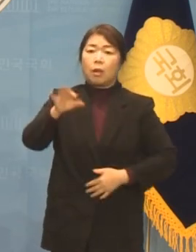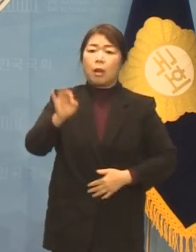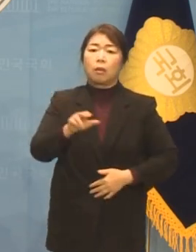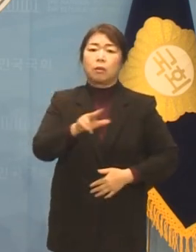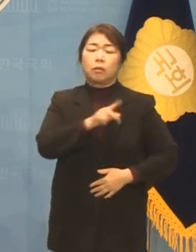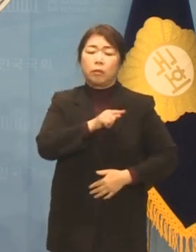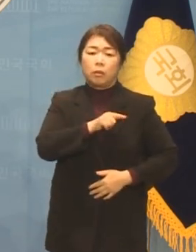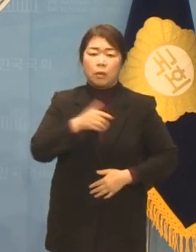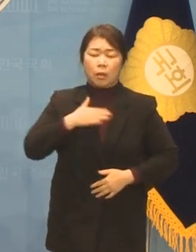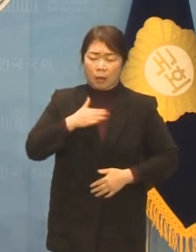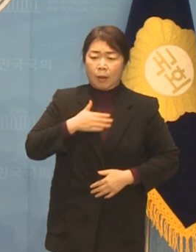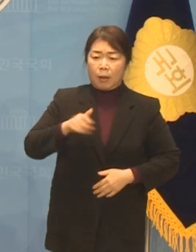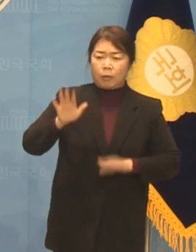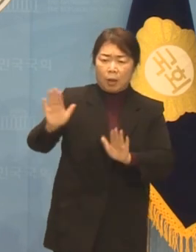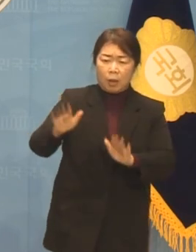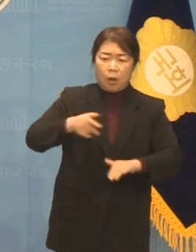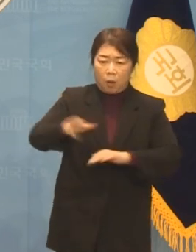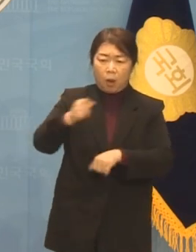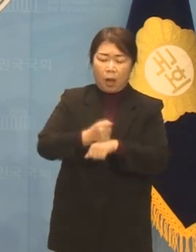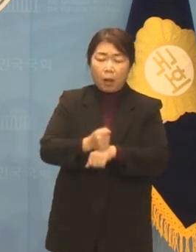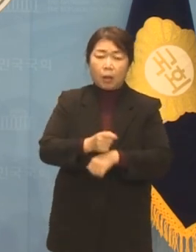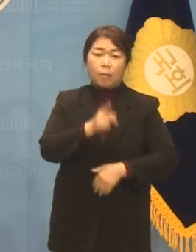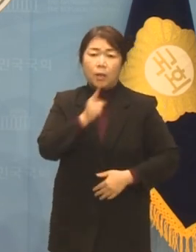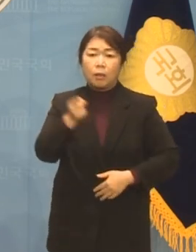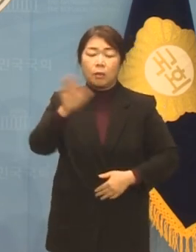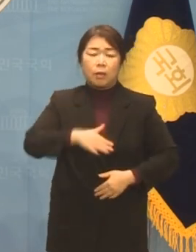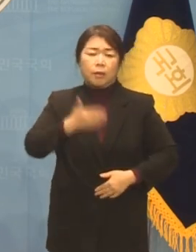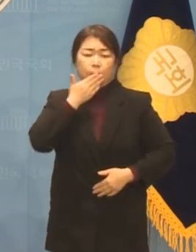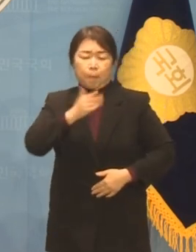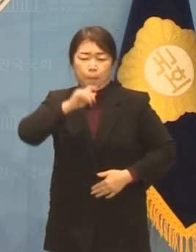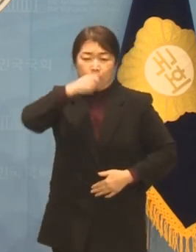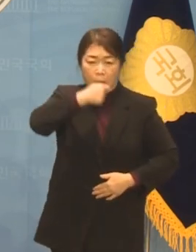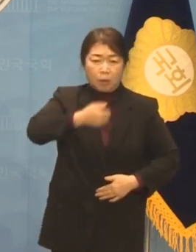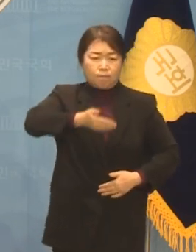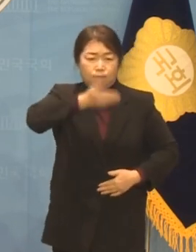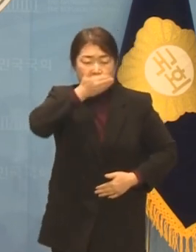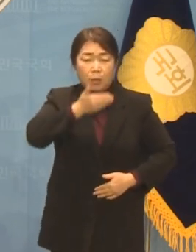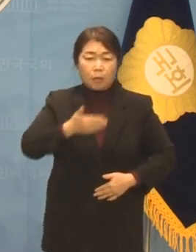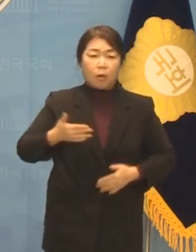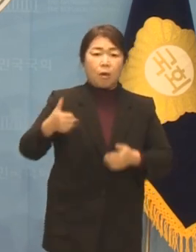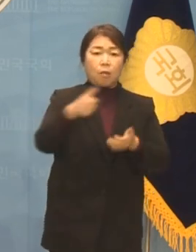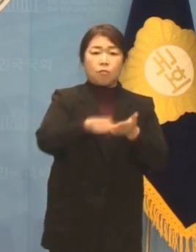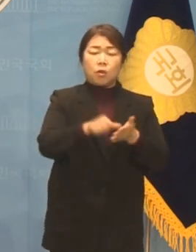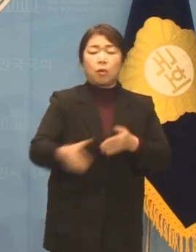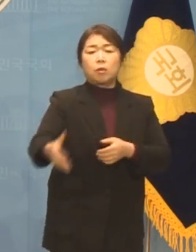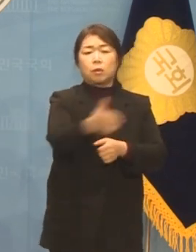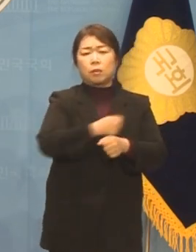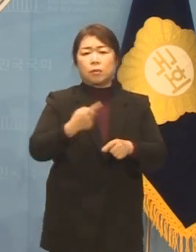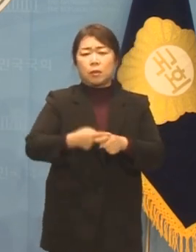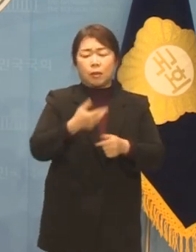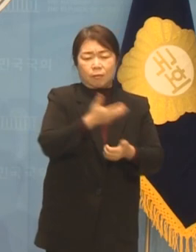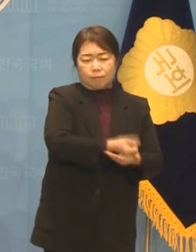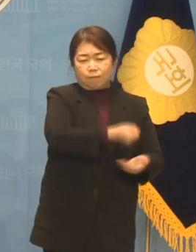걸어가겠다고 의사를 표했으나 입을 틀어막고 짐작처럼 끌어냈습니다.